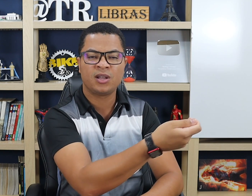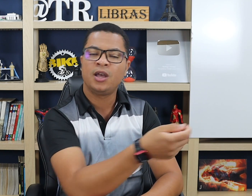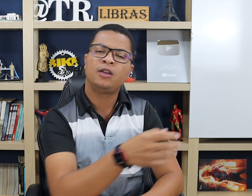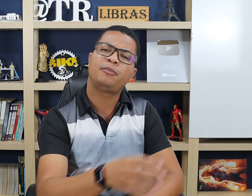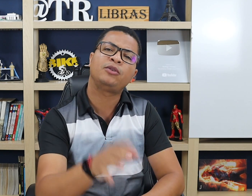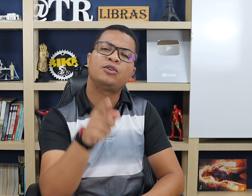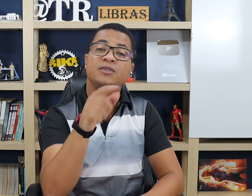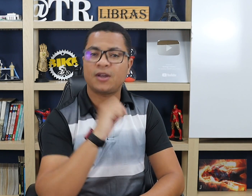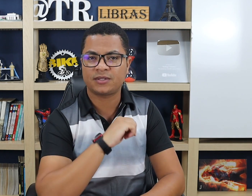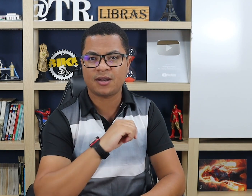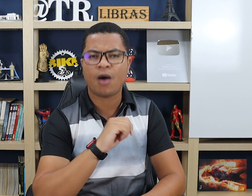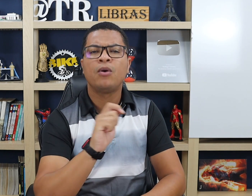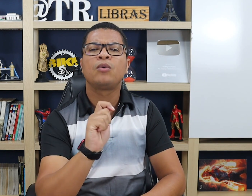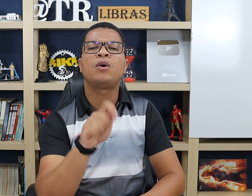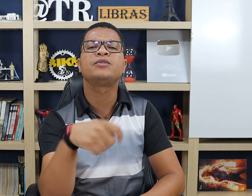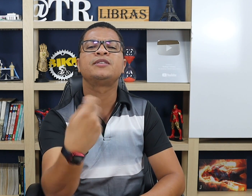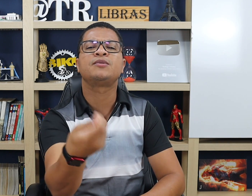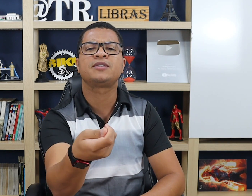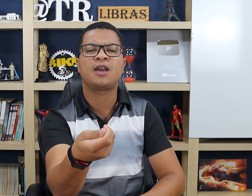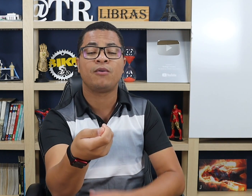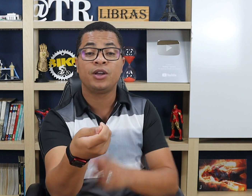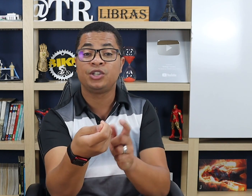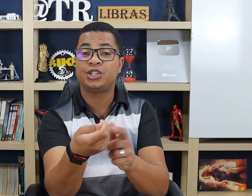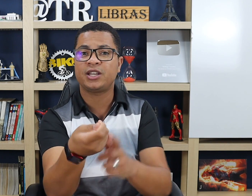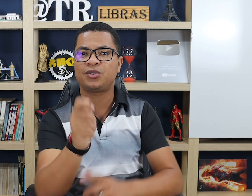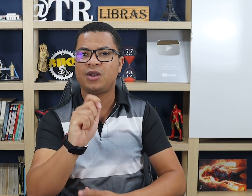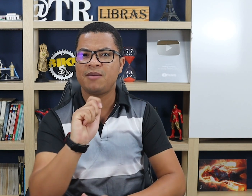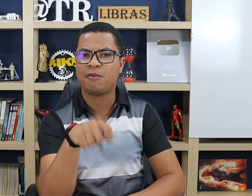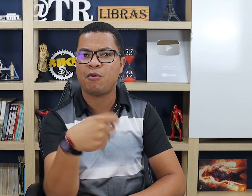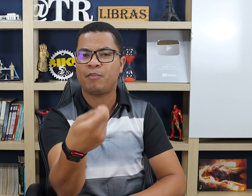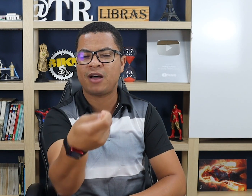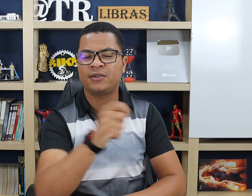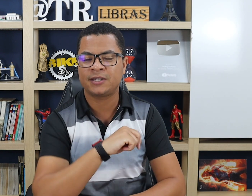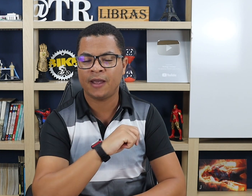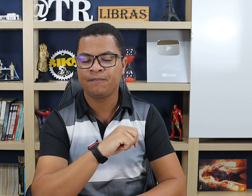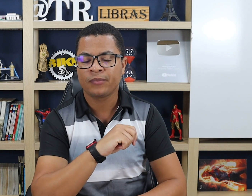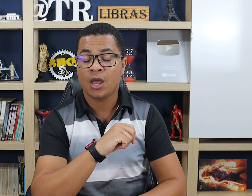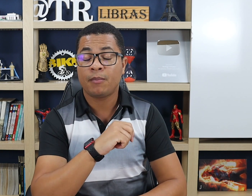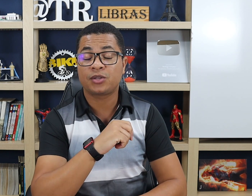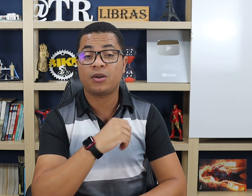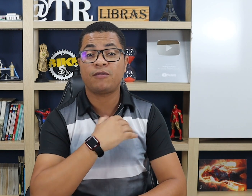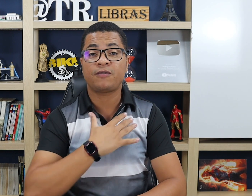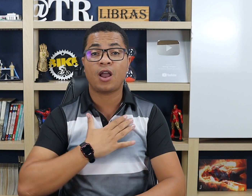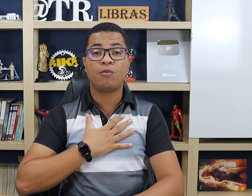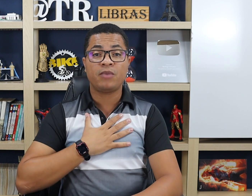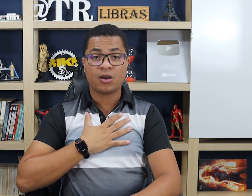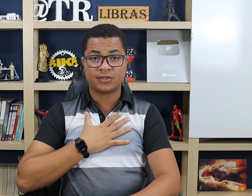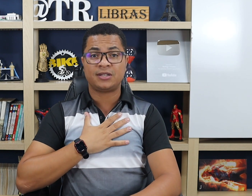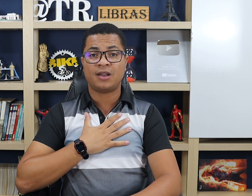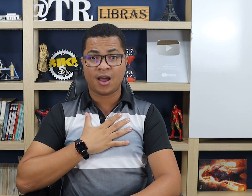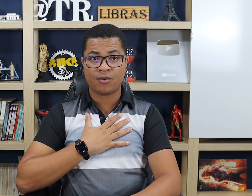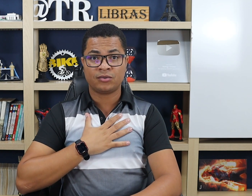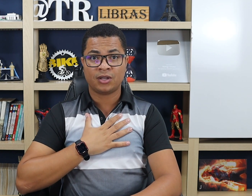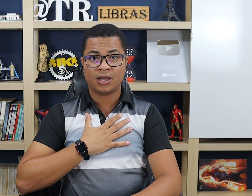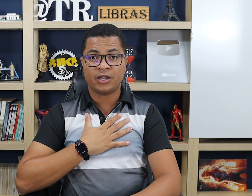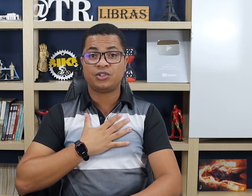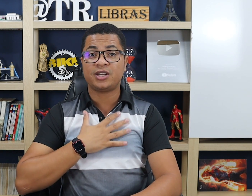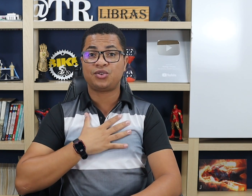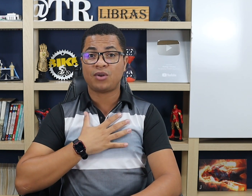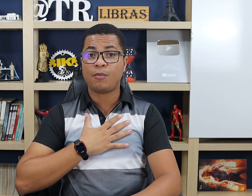Estou perguntando o seu sinal. Qual o seu sinal? Direcionei minha mão para você. Mas quando eu vou falar o meu sinal, eu direciono a